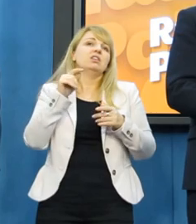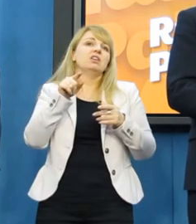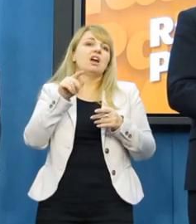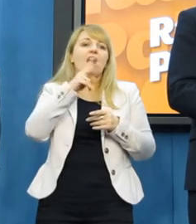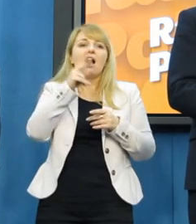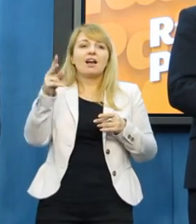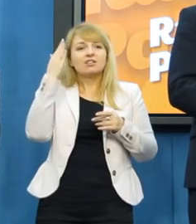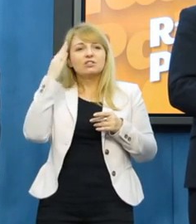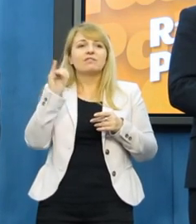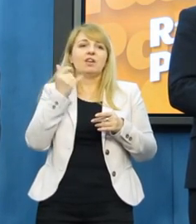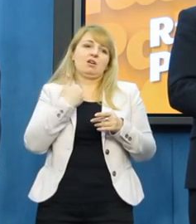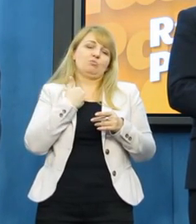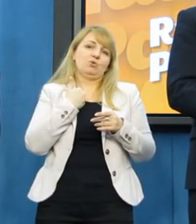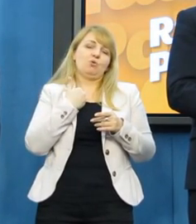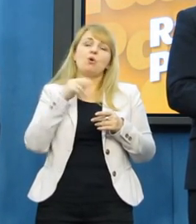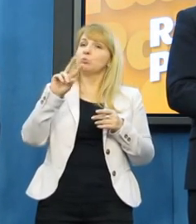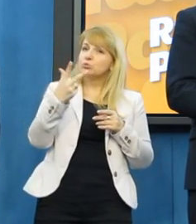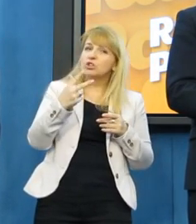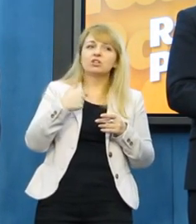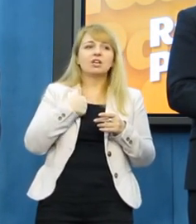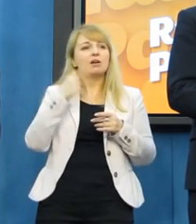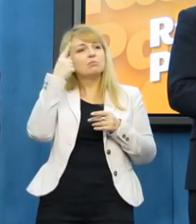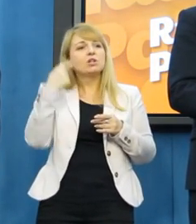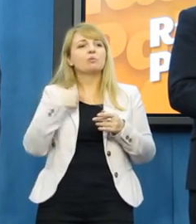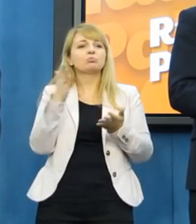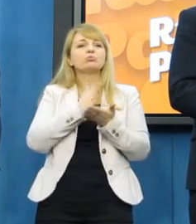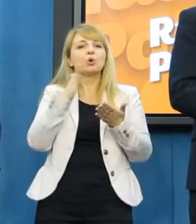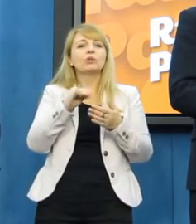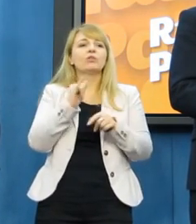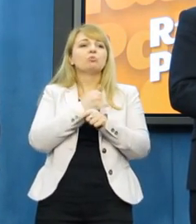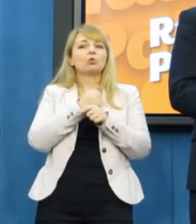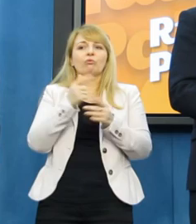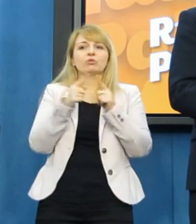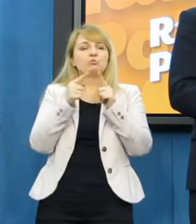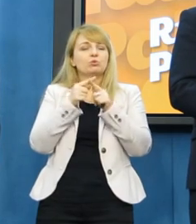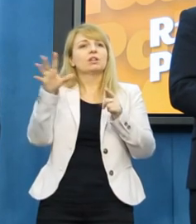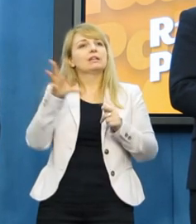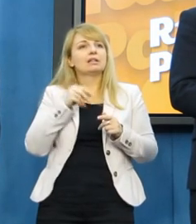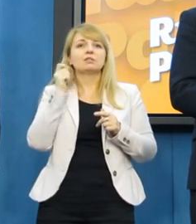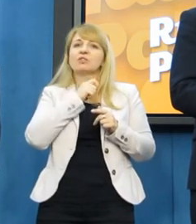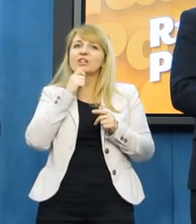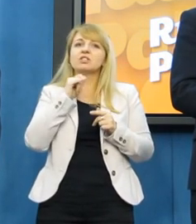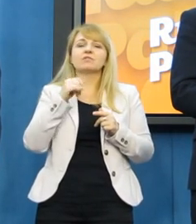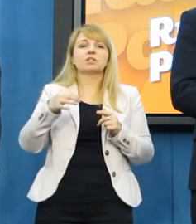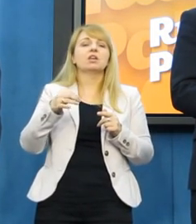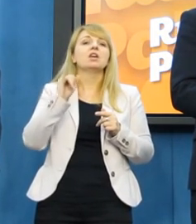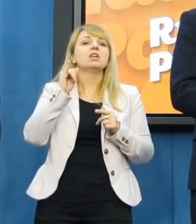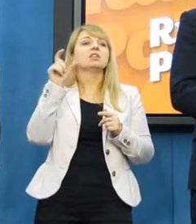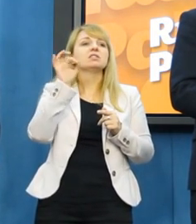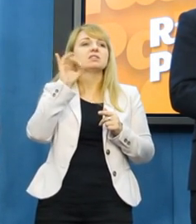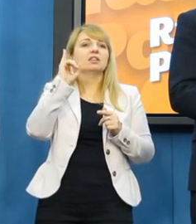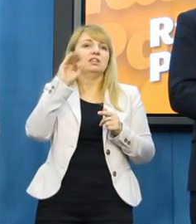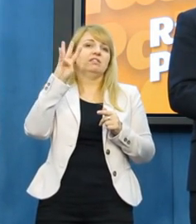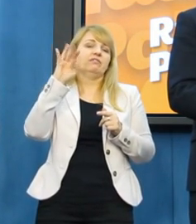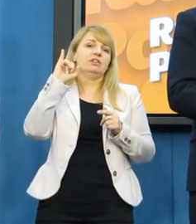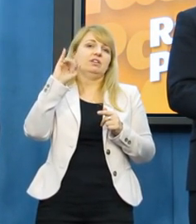doskonale wie. A po trzecie ja przygotowując piątkowe spotkanie z Aleksandrem Kwaśniewskim i Markiem Śliwcem musiałem wykonać całą masę